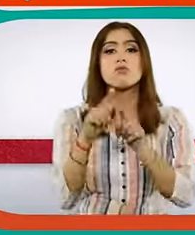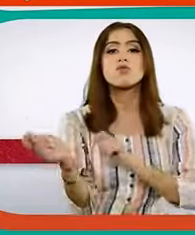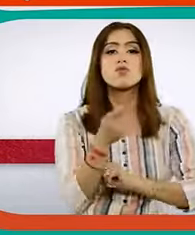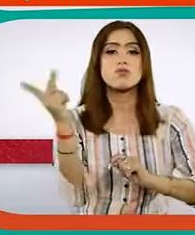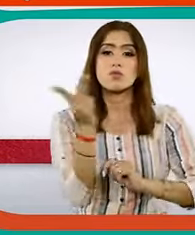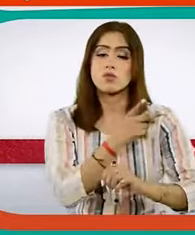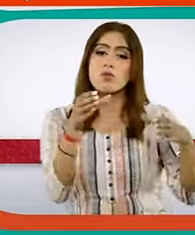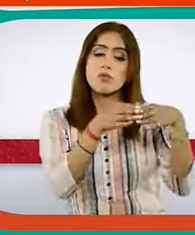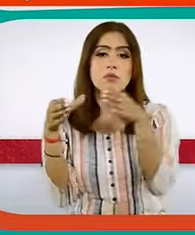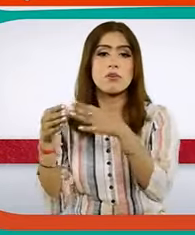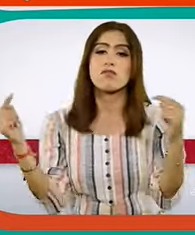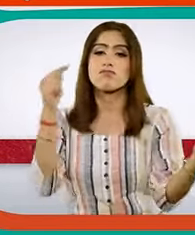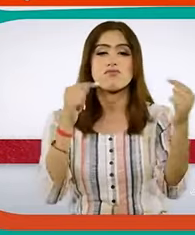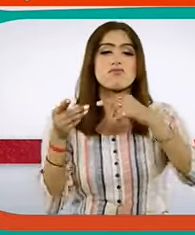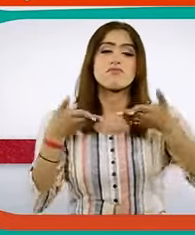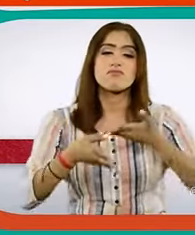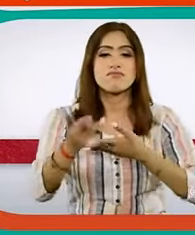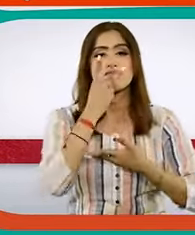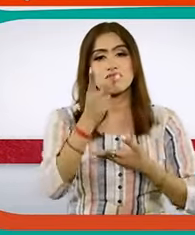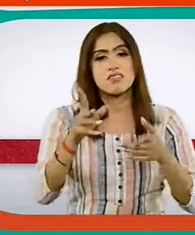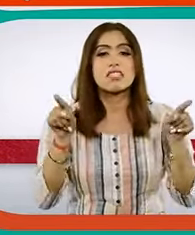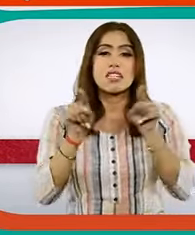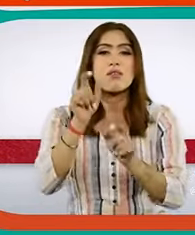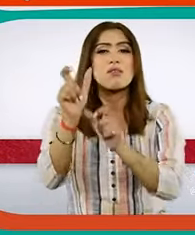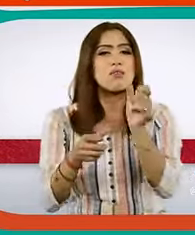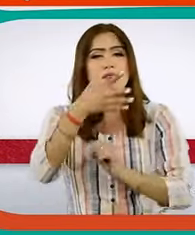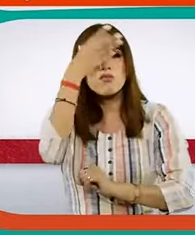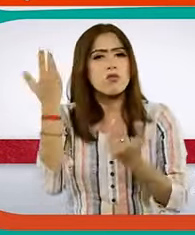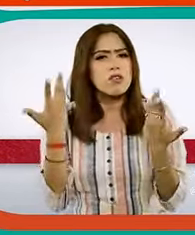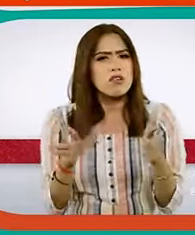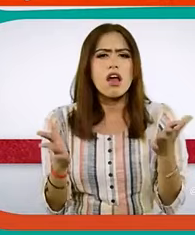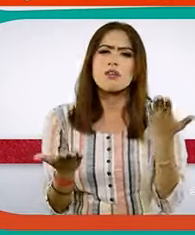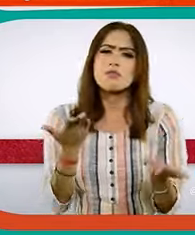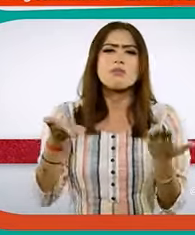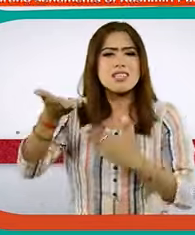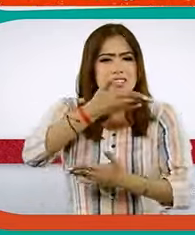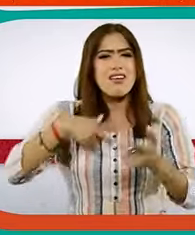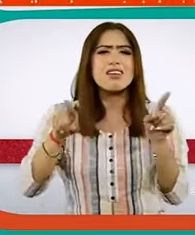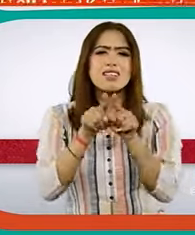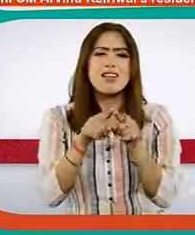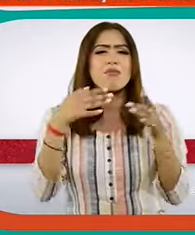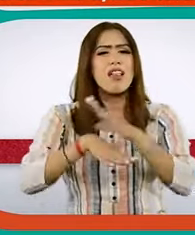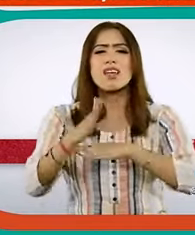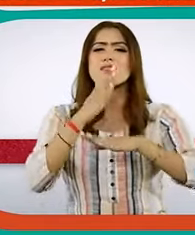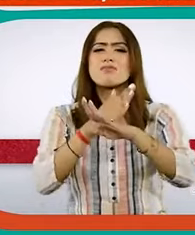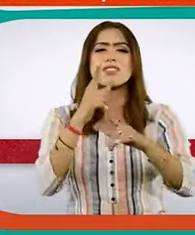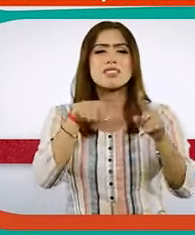आहिंसा के देश में अब कही न कहीं हिंसा दिखी जाती है लोग शायद ये भूल गए हैं कि हमने ये दुनिया को नॉन वाइलेंस सिखाया है